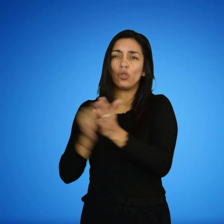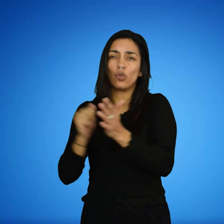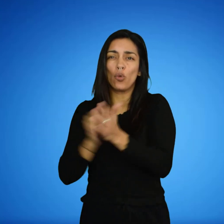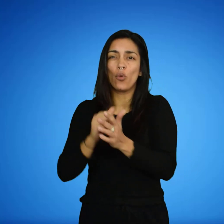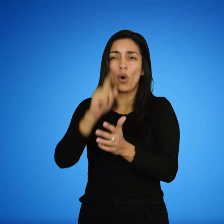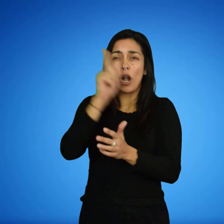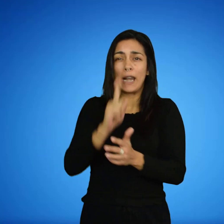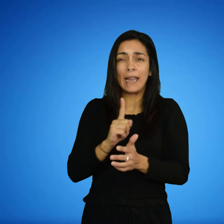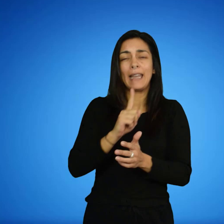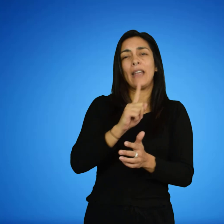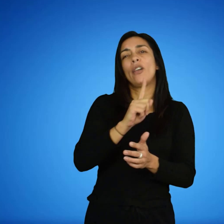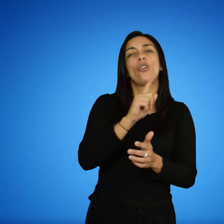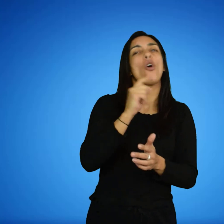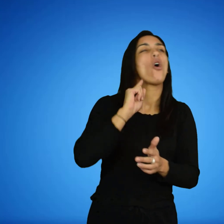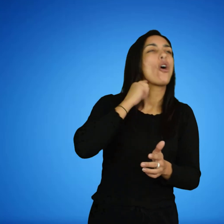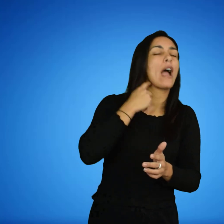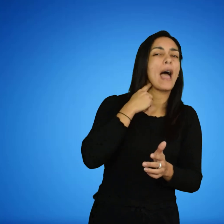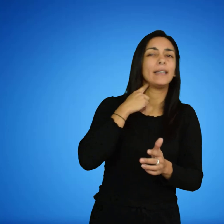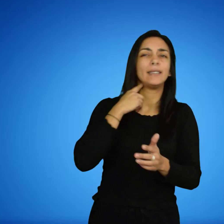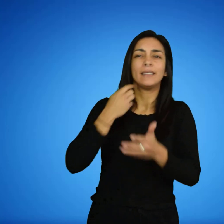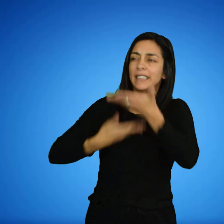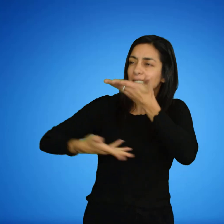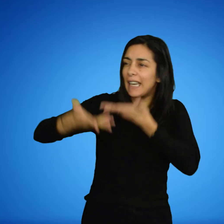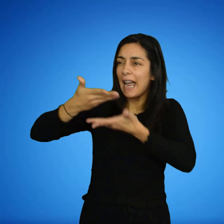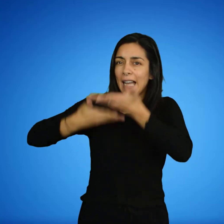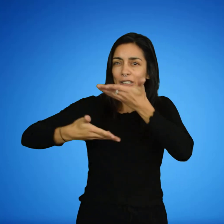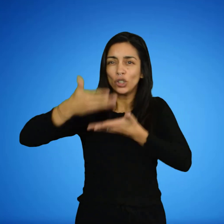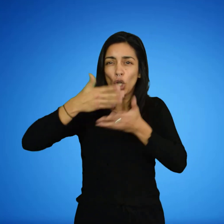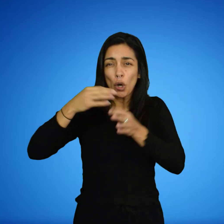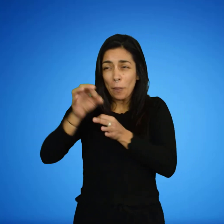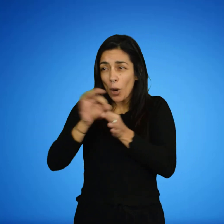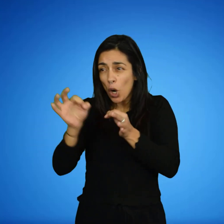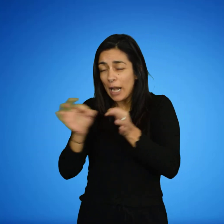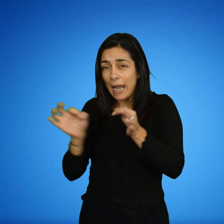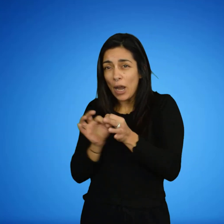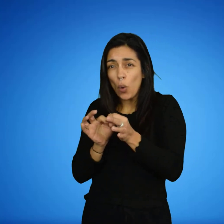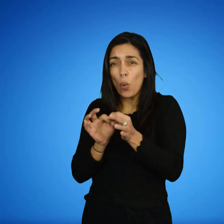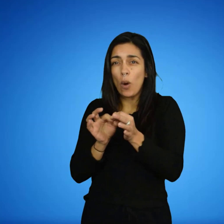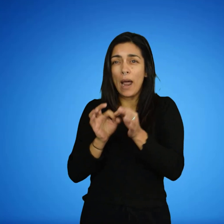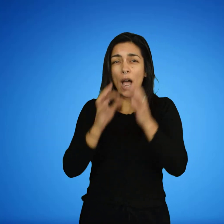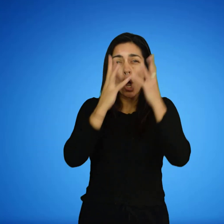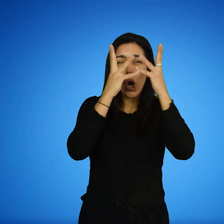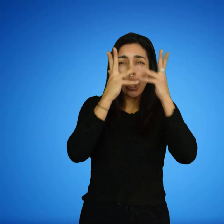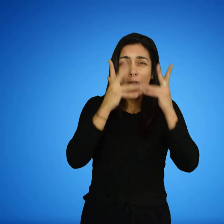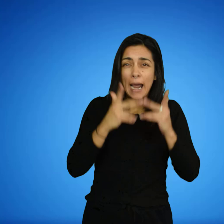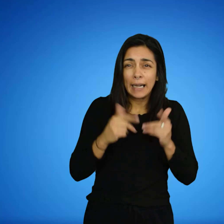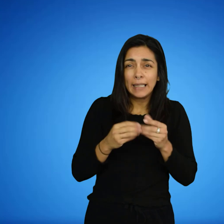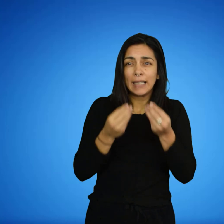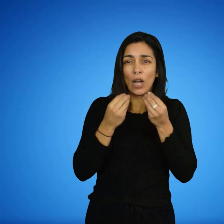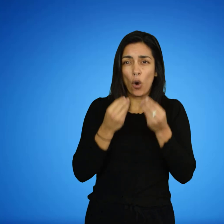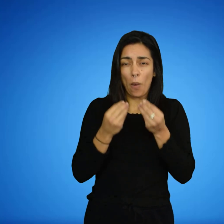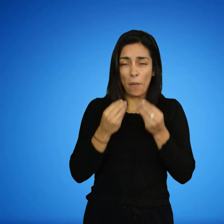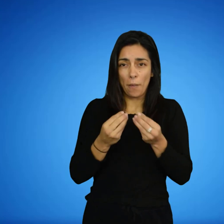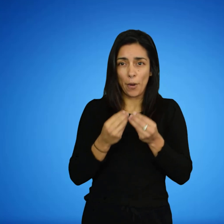ellas. La estructura de proteínas y otras biomoléculas. En el ADN o ácido